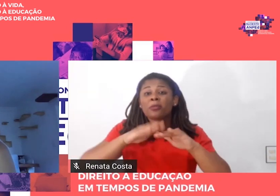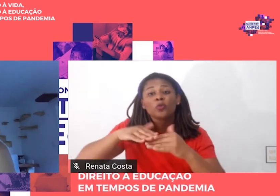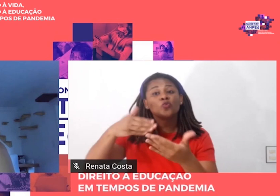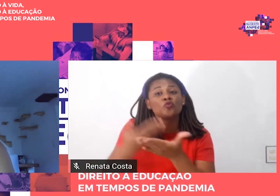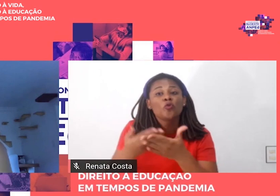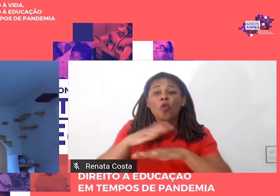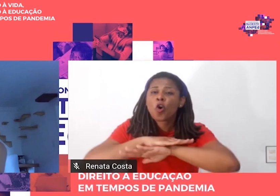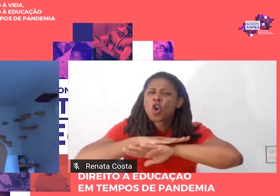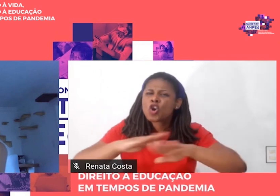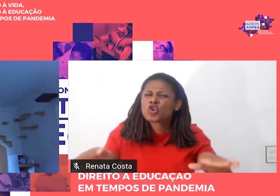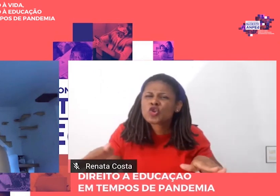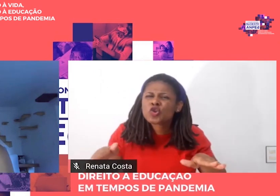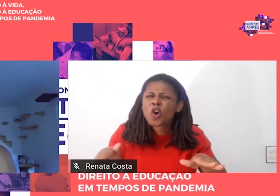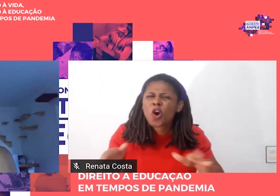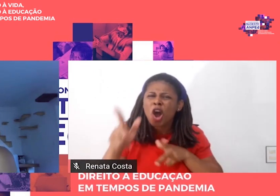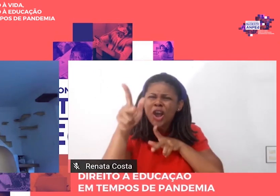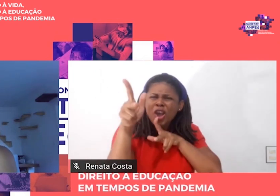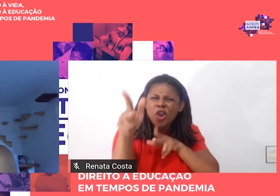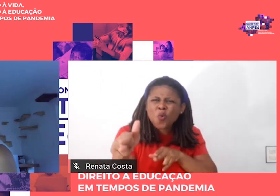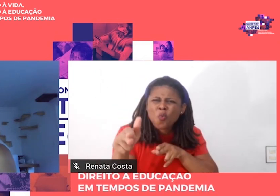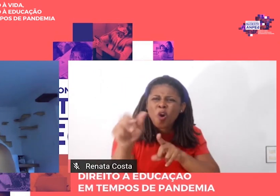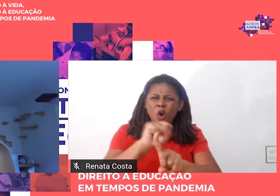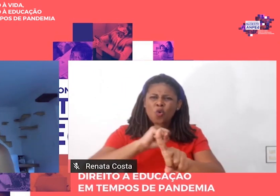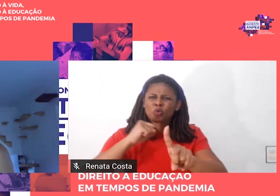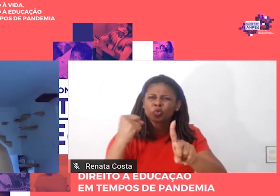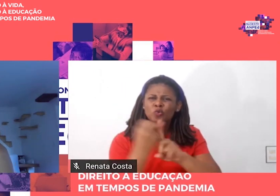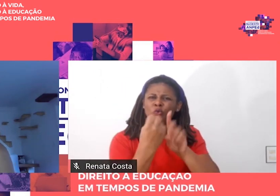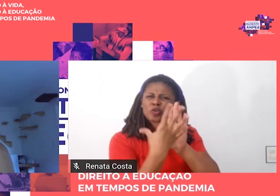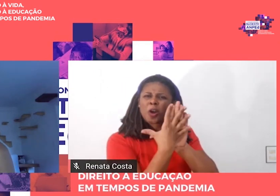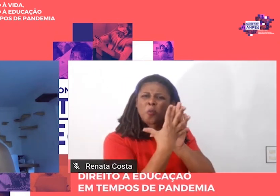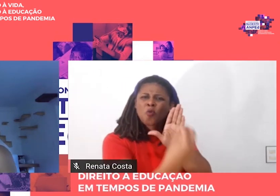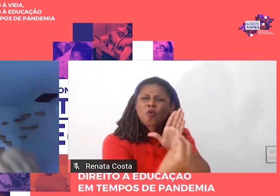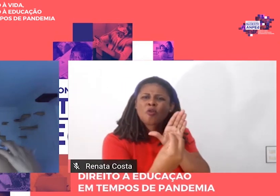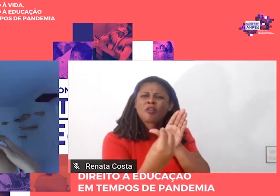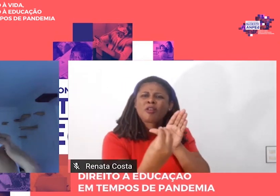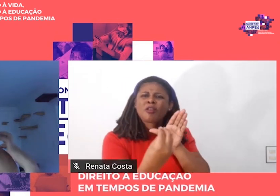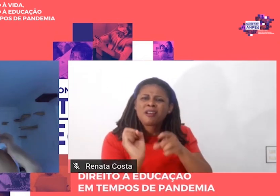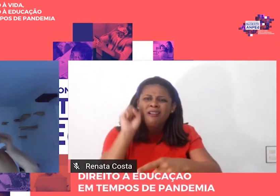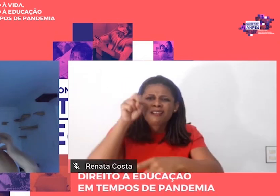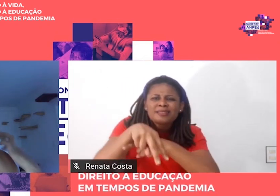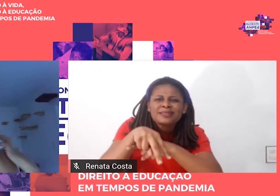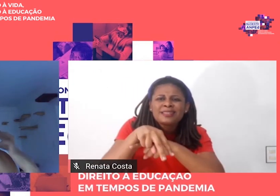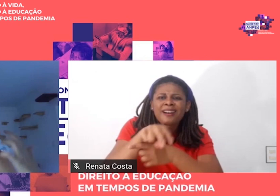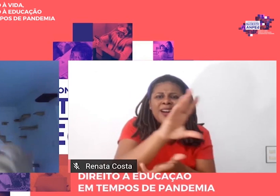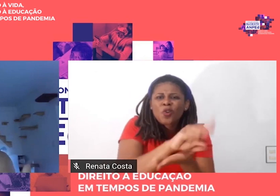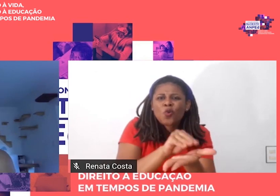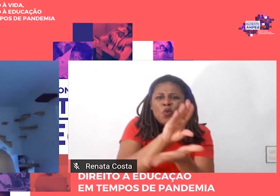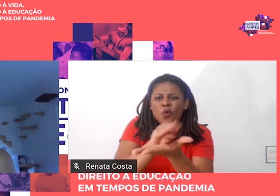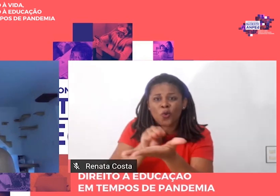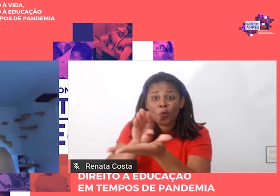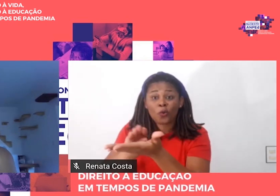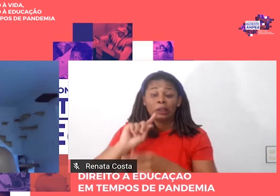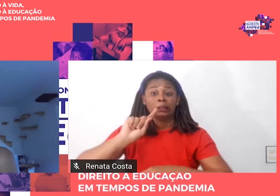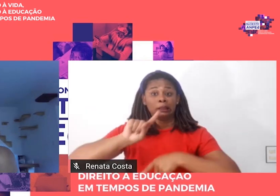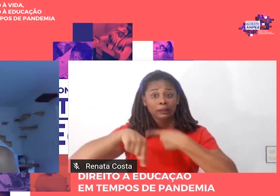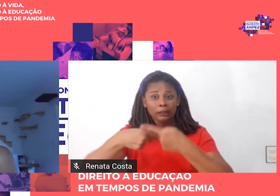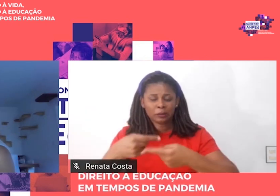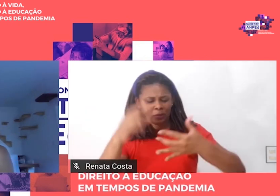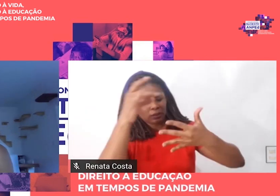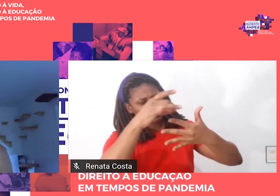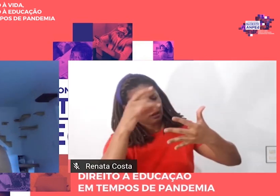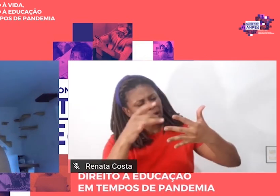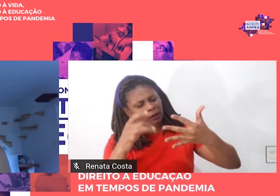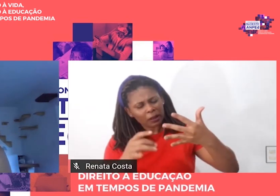reprodução da sociedade em que ela se insere. Depois de detalhar as principais teorias desse grupo,